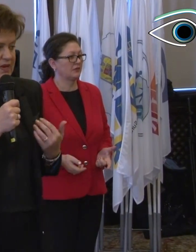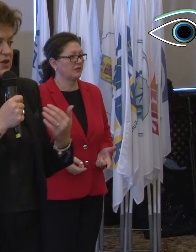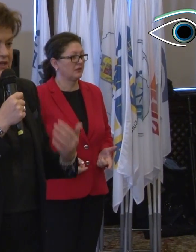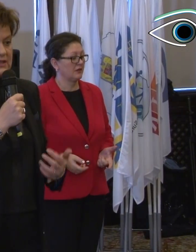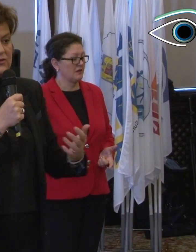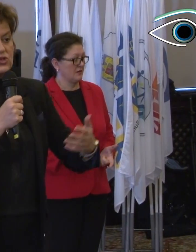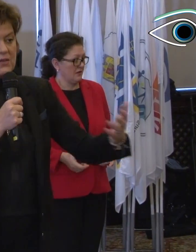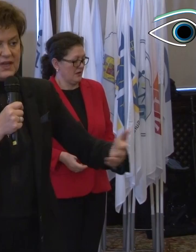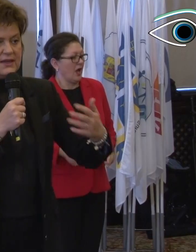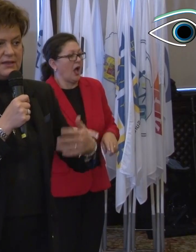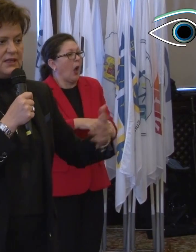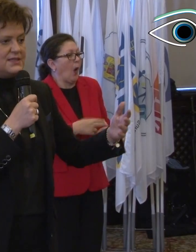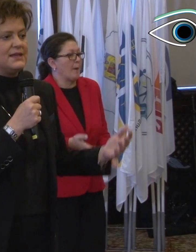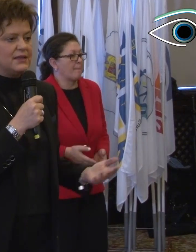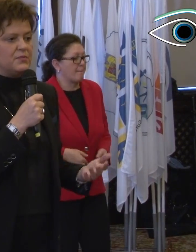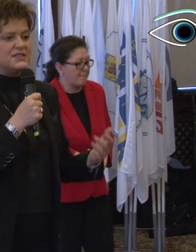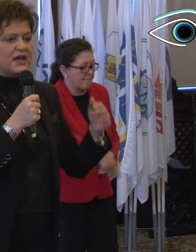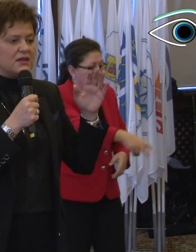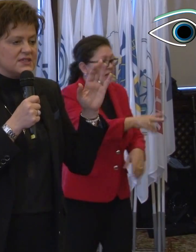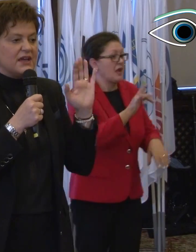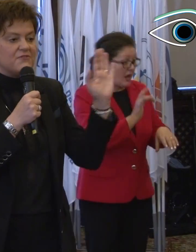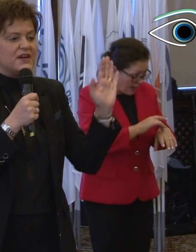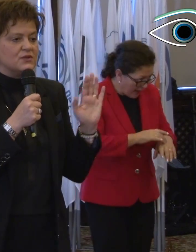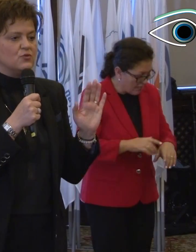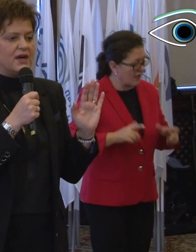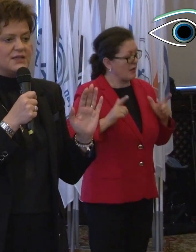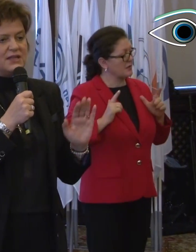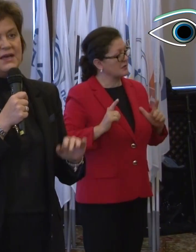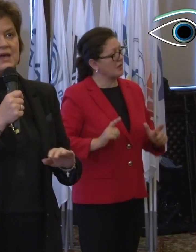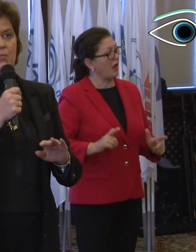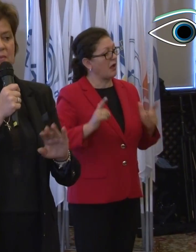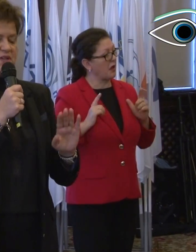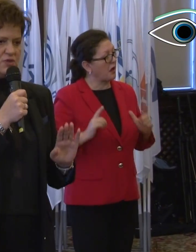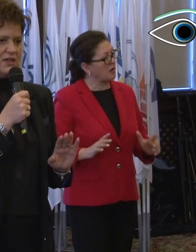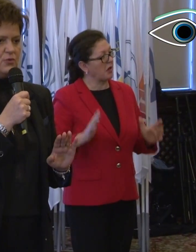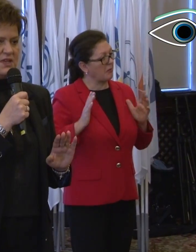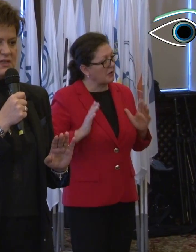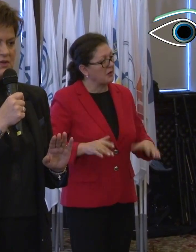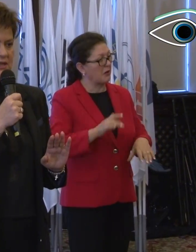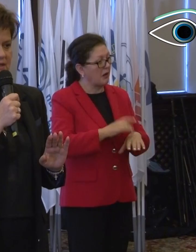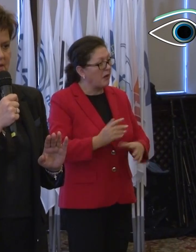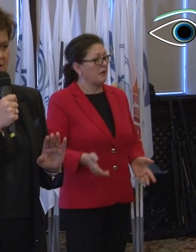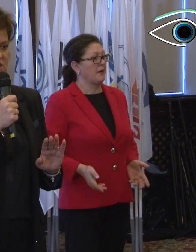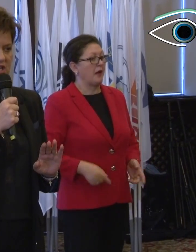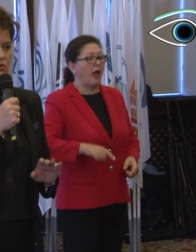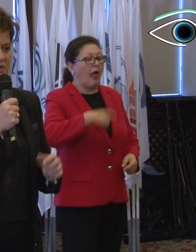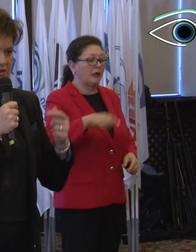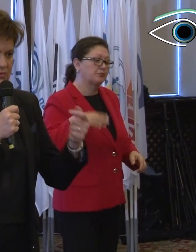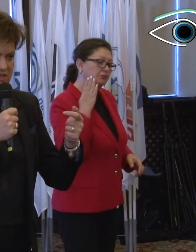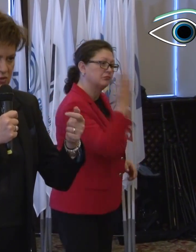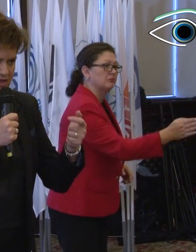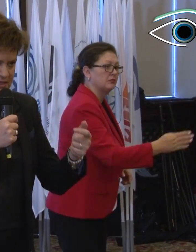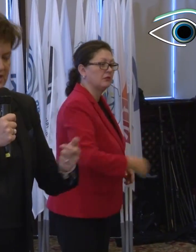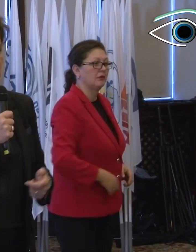Și și pe noi. Când te duci la medic, când ți se întâmplă să ai în față unul care este mai presus decât Dumnezeu. Deci chiar și